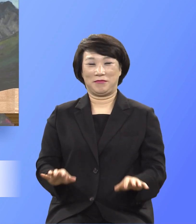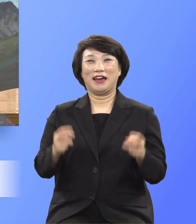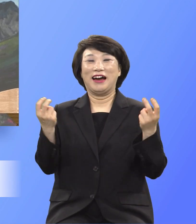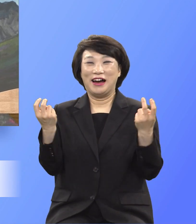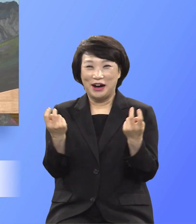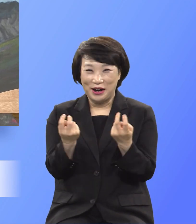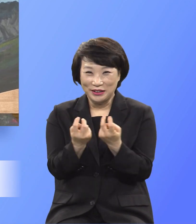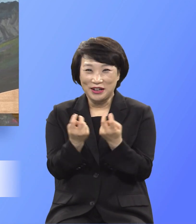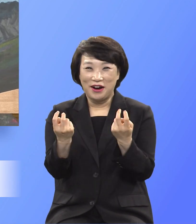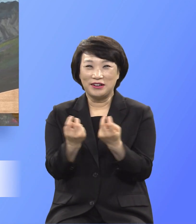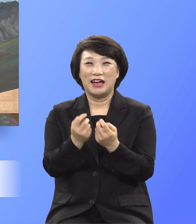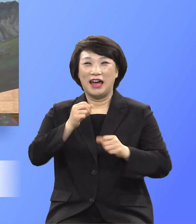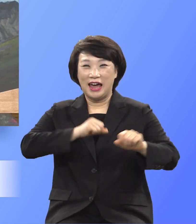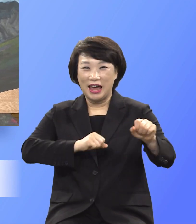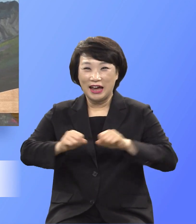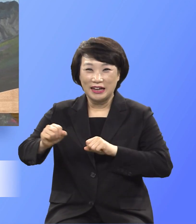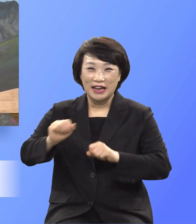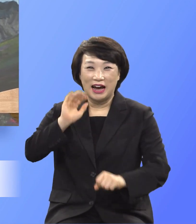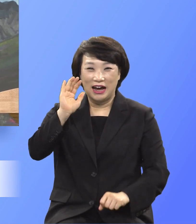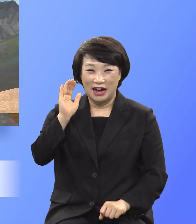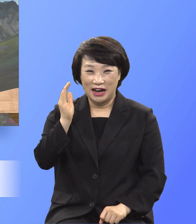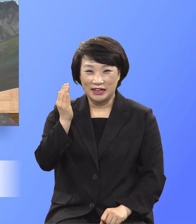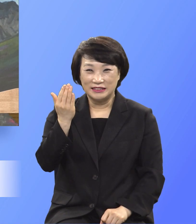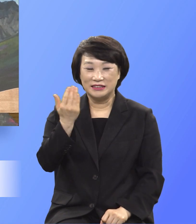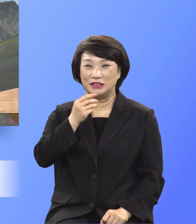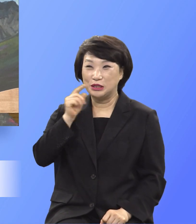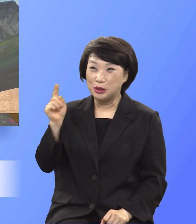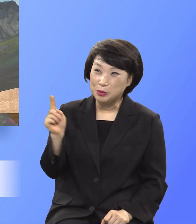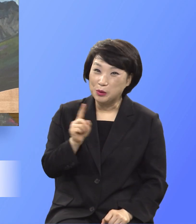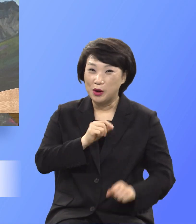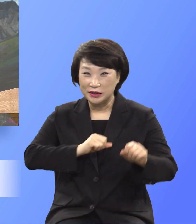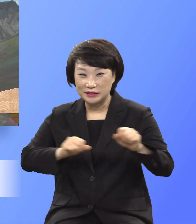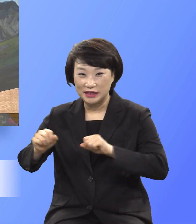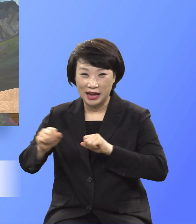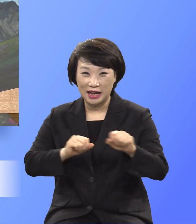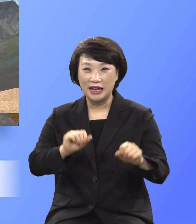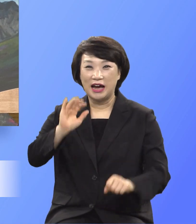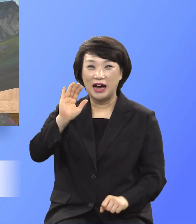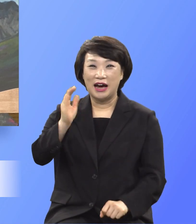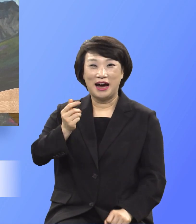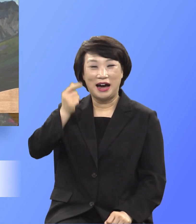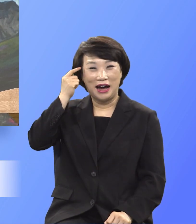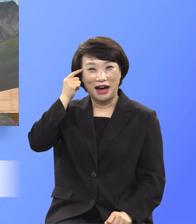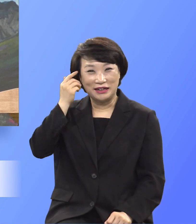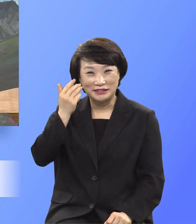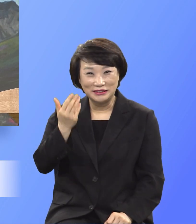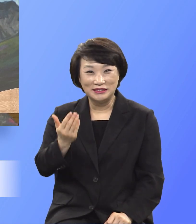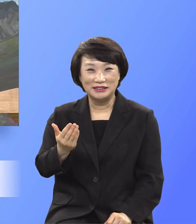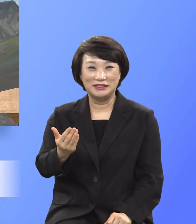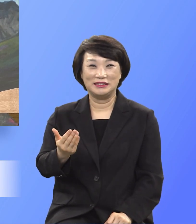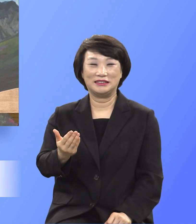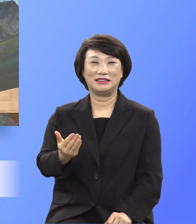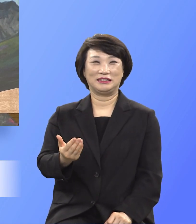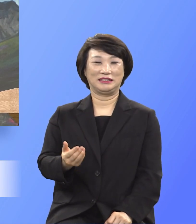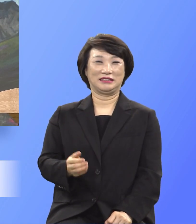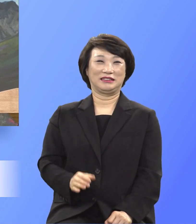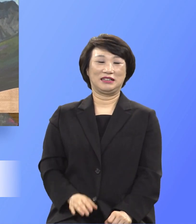어떻게 해야 하는지 무엇을 해야 하는지